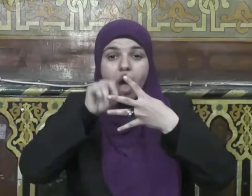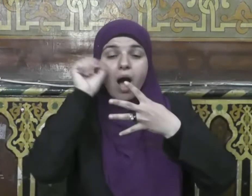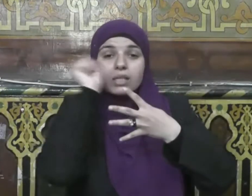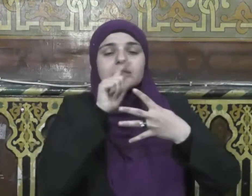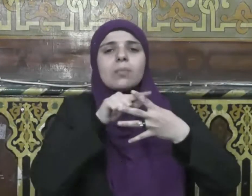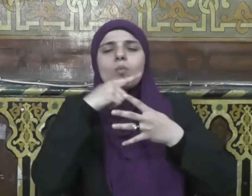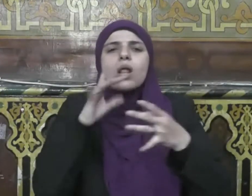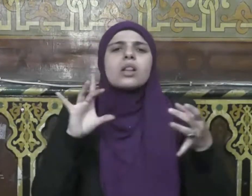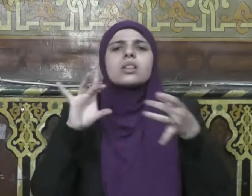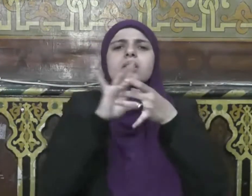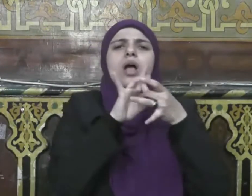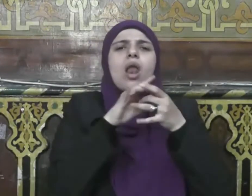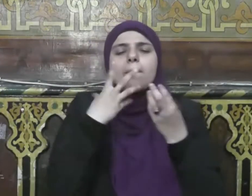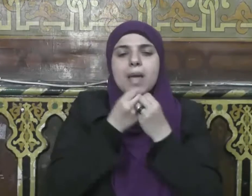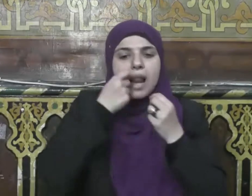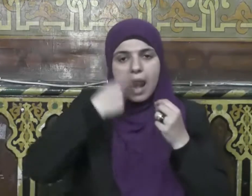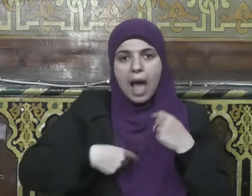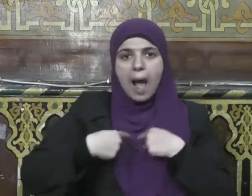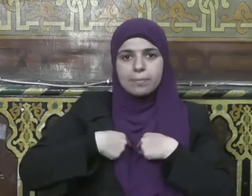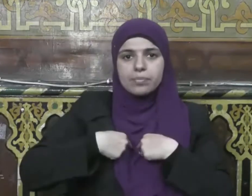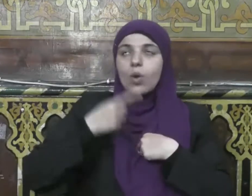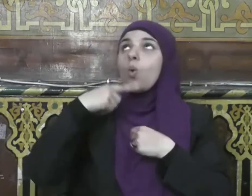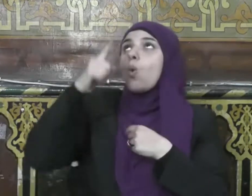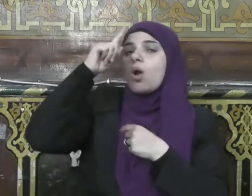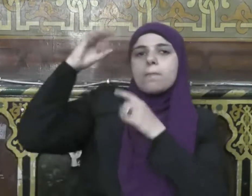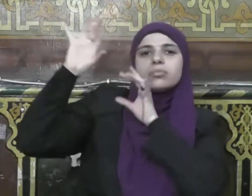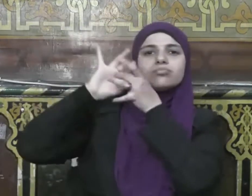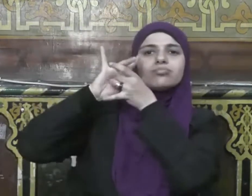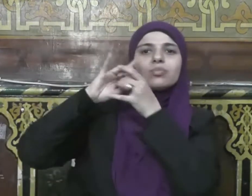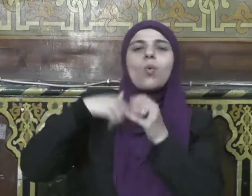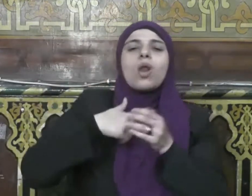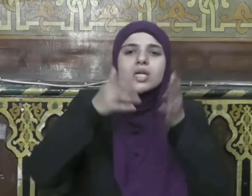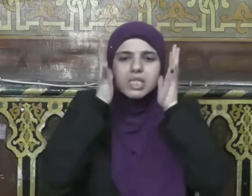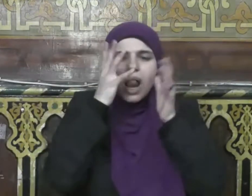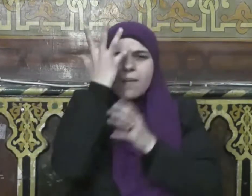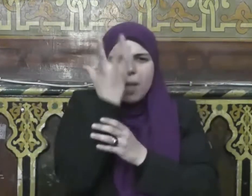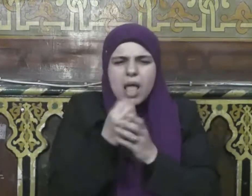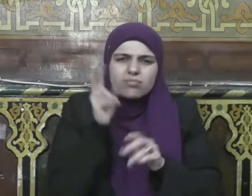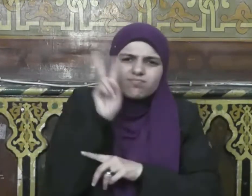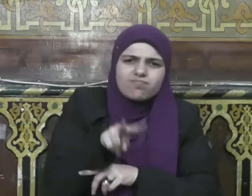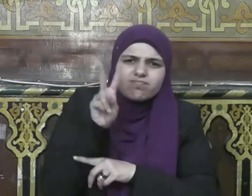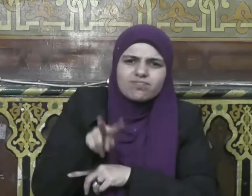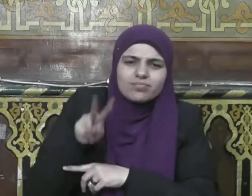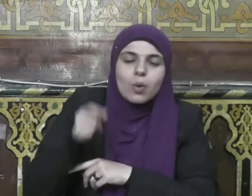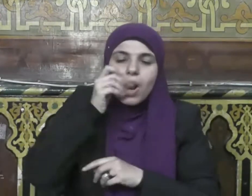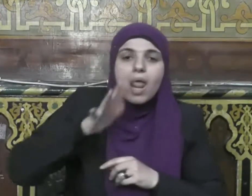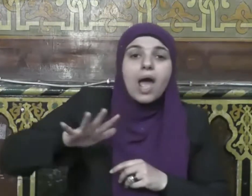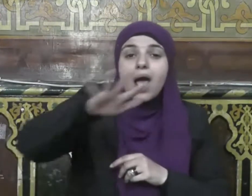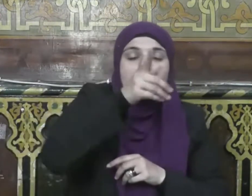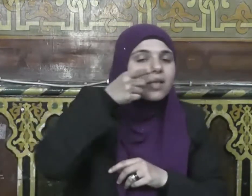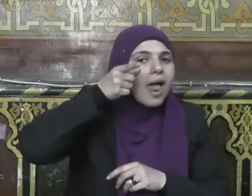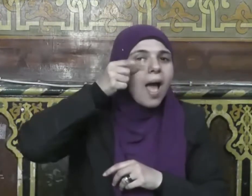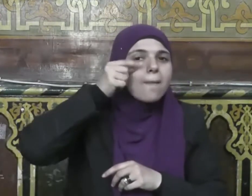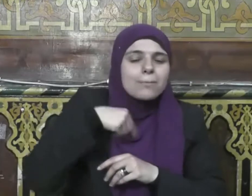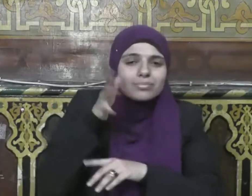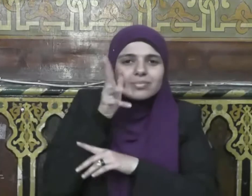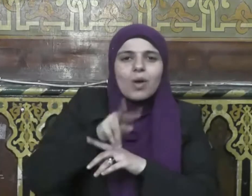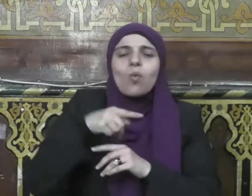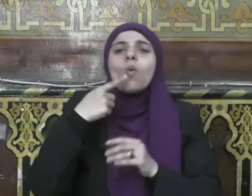بالليل والناس نيام وقد سأل رجل النبي صلى الله عليه وسلم أي